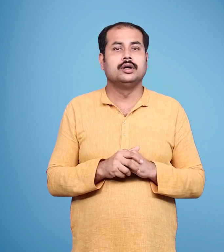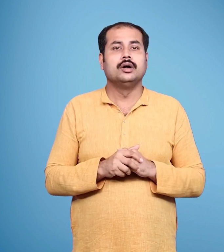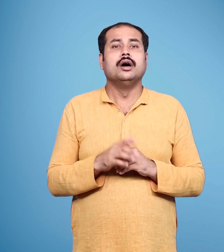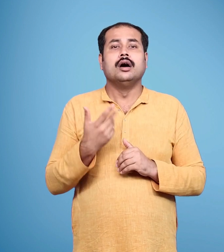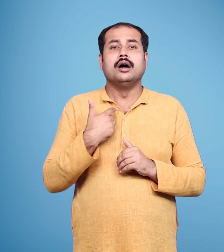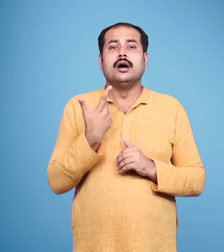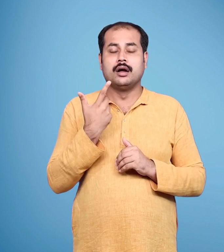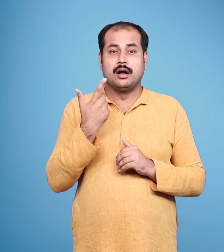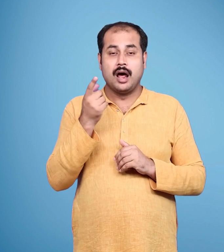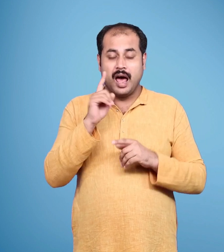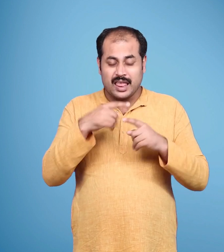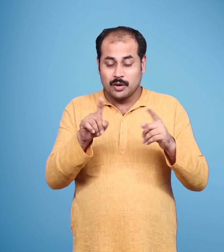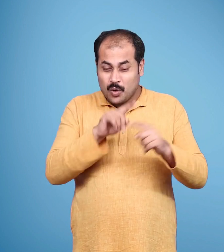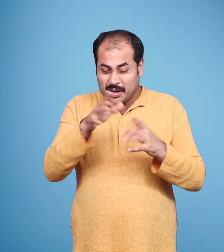मैं निरपराद हूँ